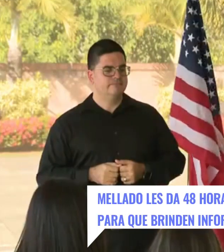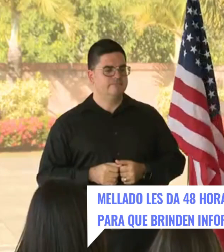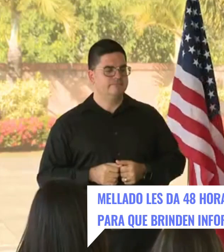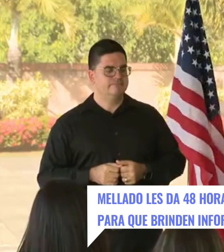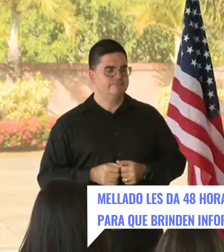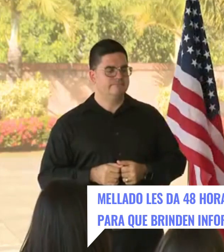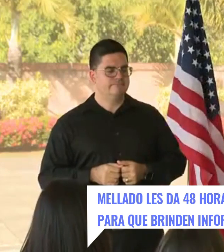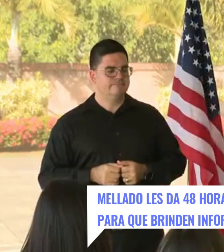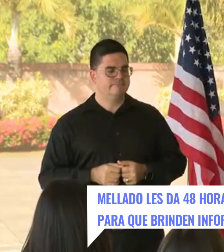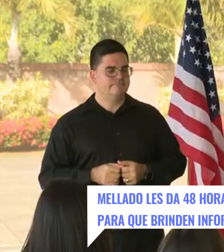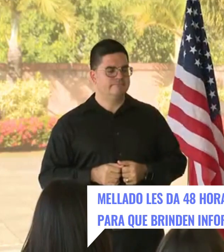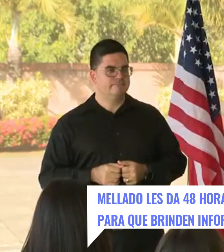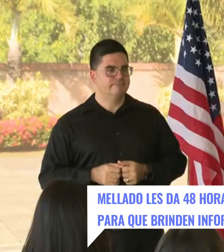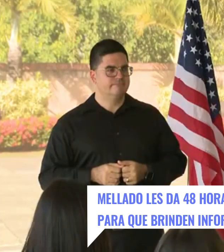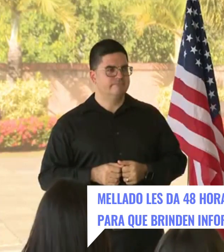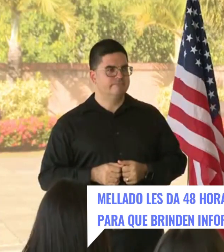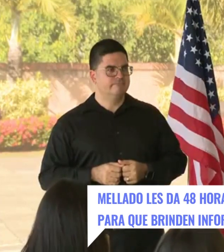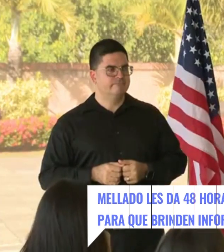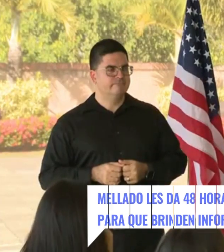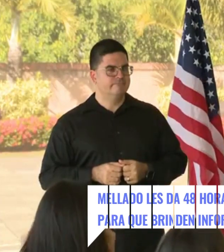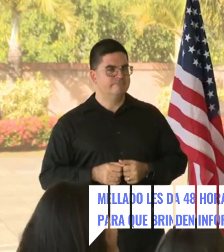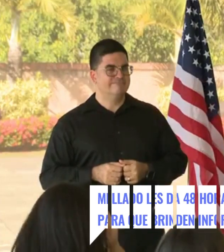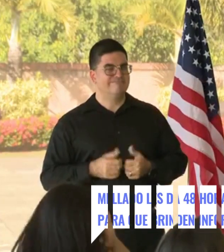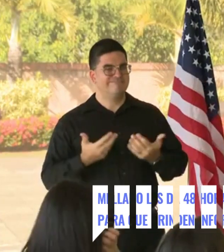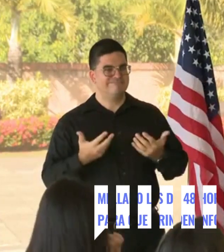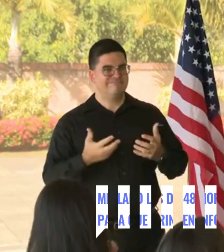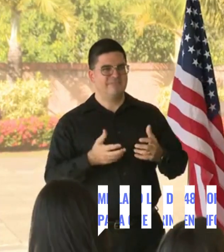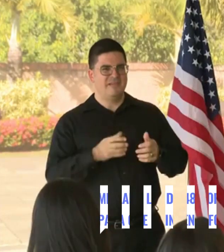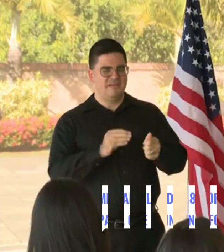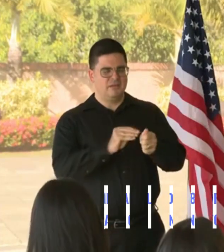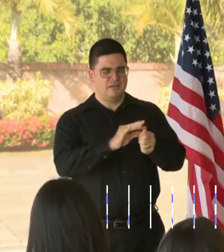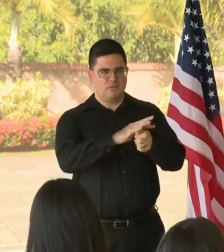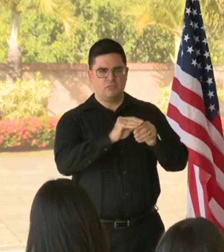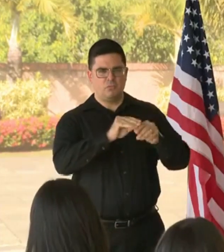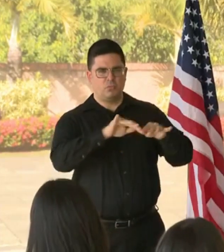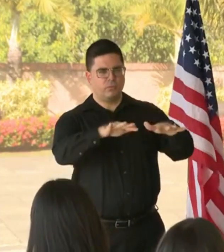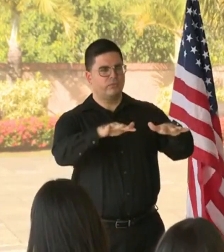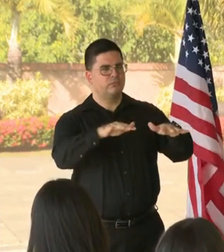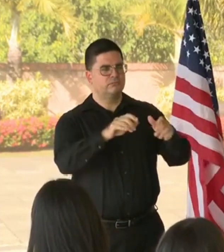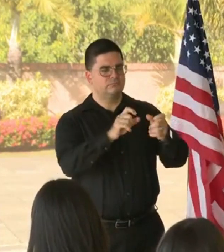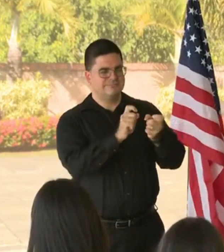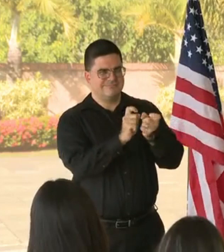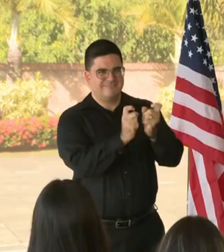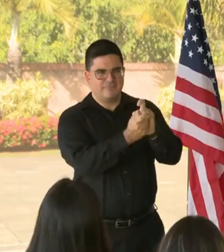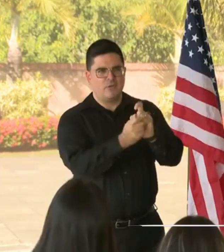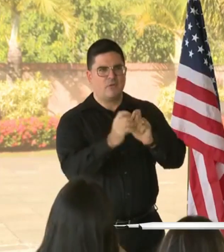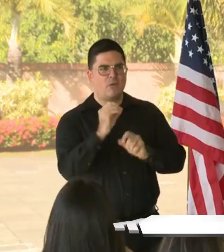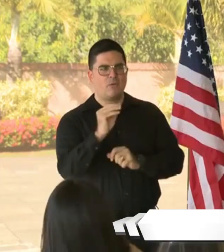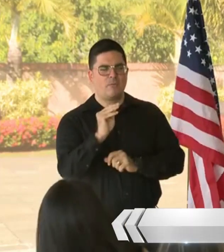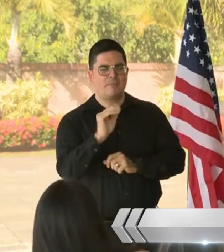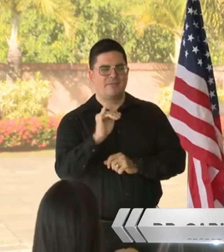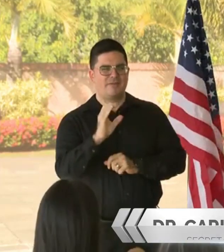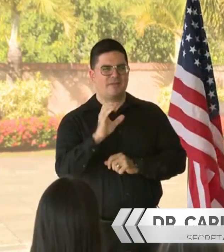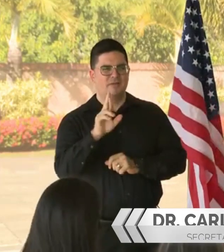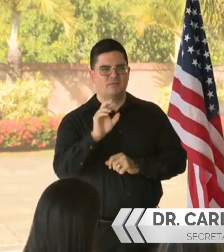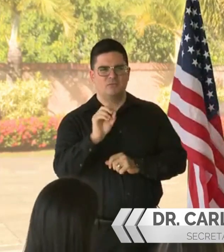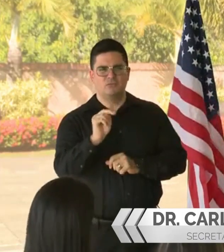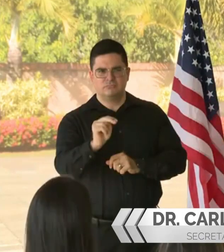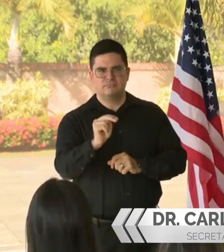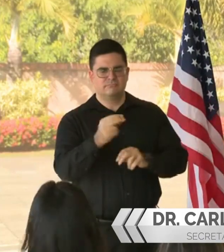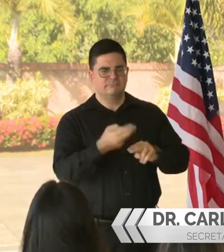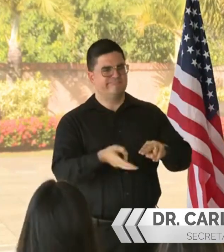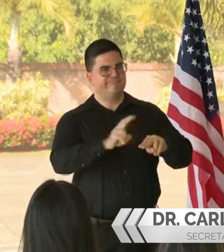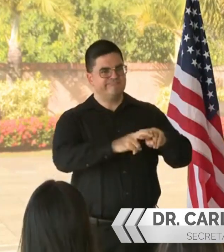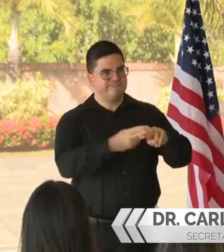hospitales públicos y privados para que entreguen información relacionada a las camas que tienen disponibles camas separadas para